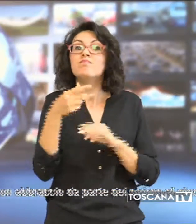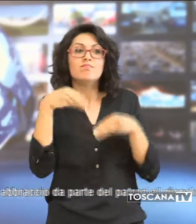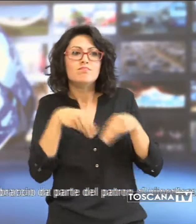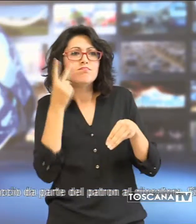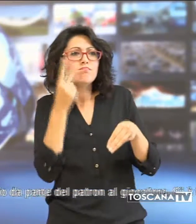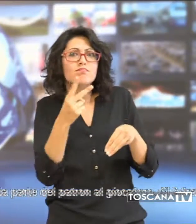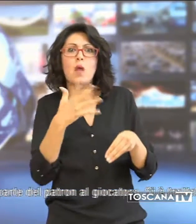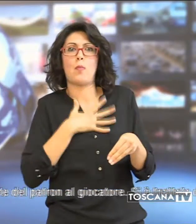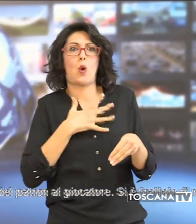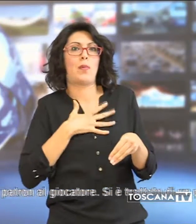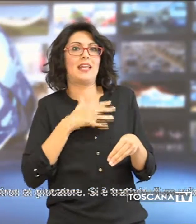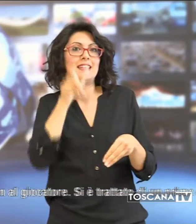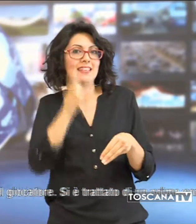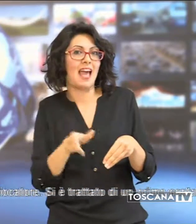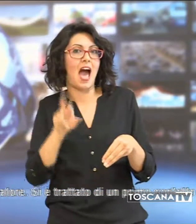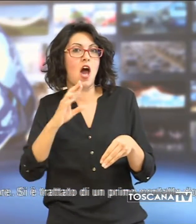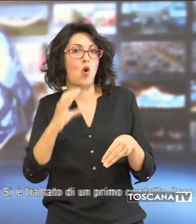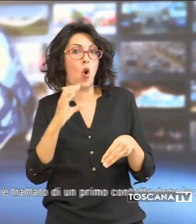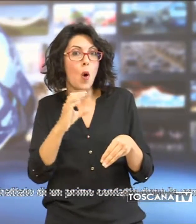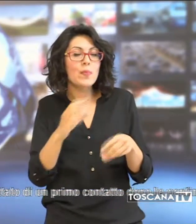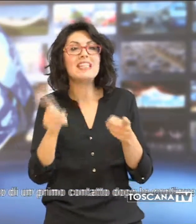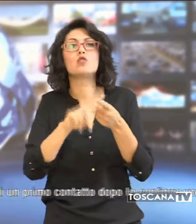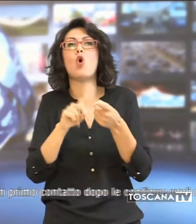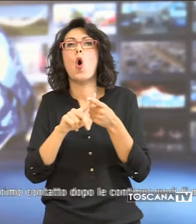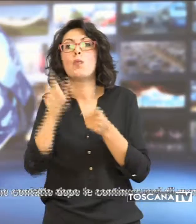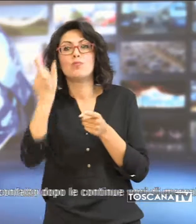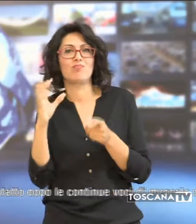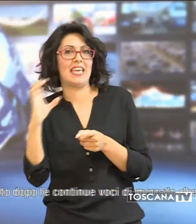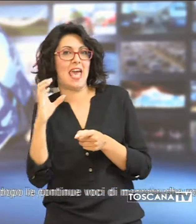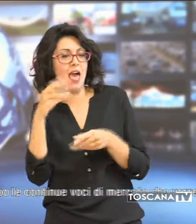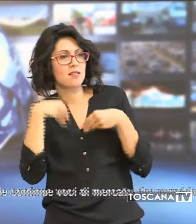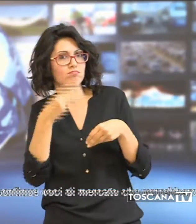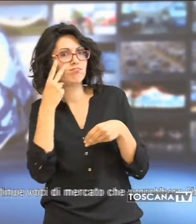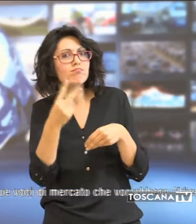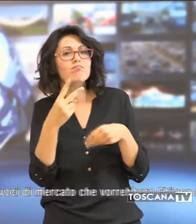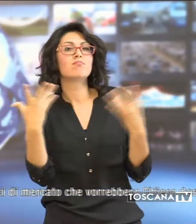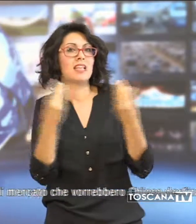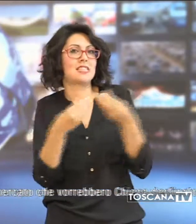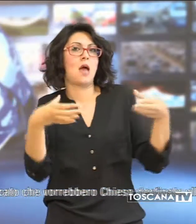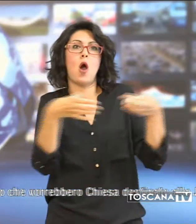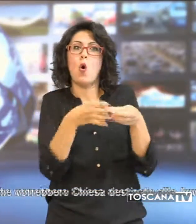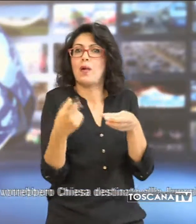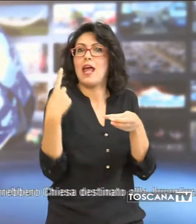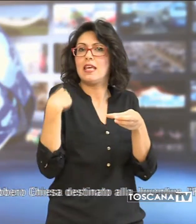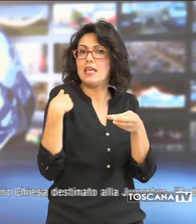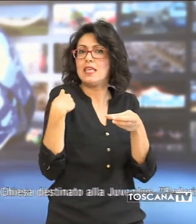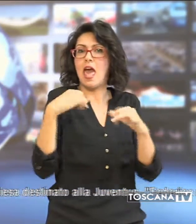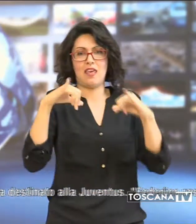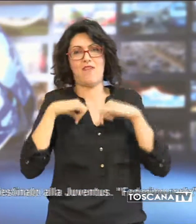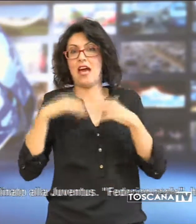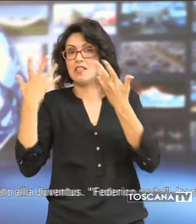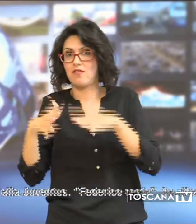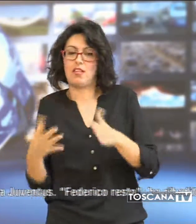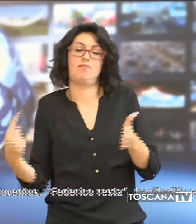proprietario Rocco Commisso è Federico Chiesa che si è aggregato ai compagni ieri dopo le vacanze.